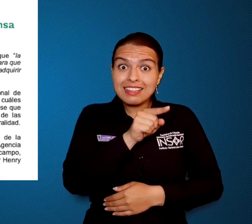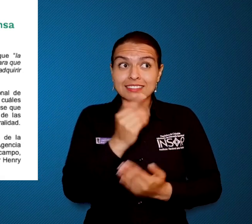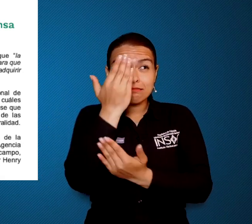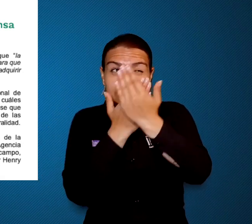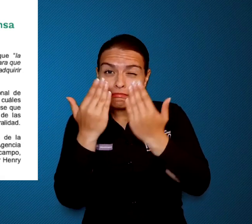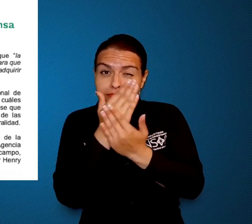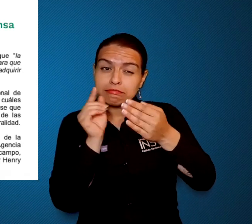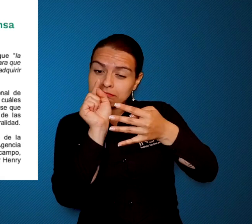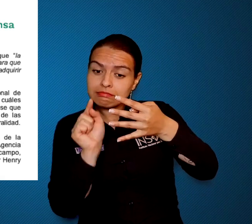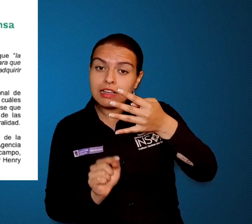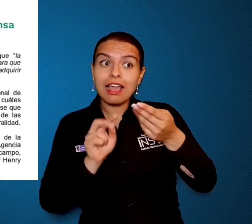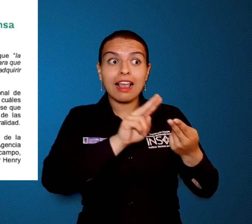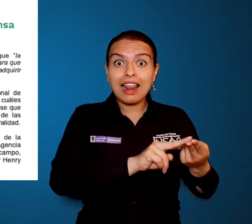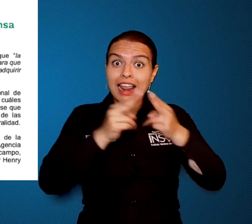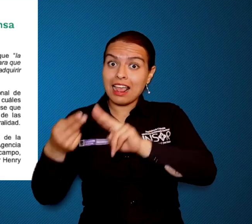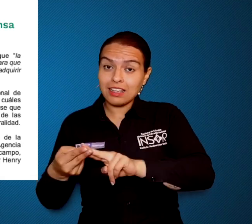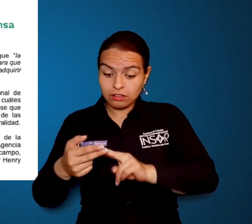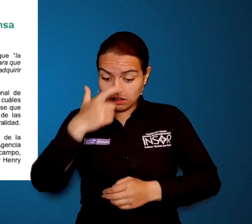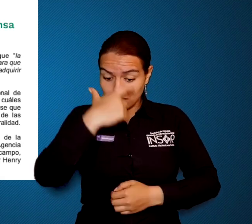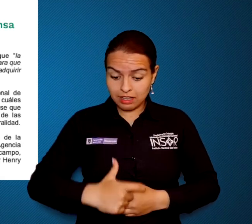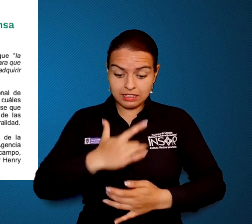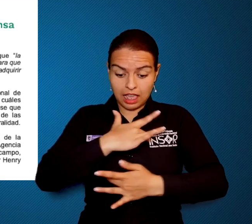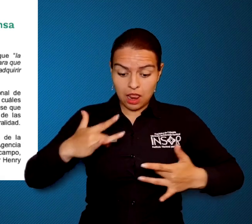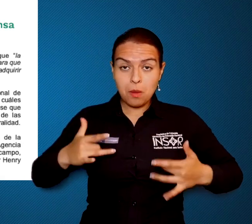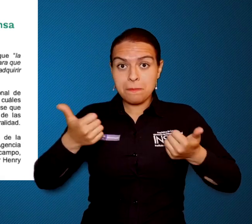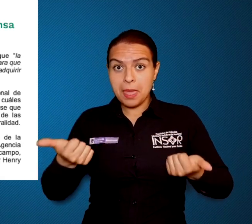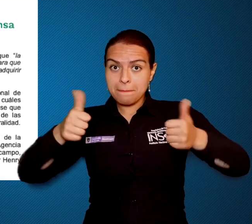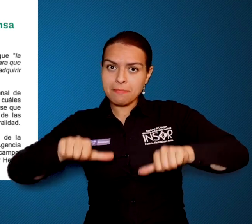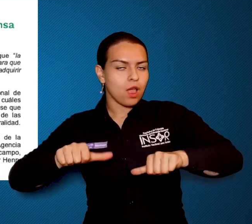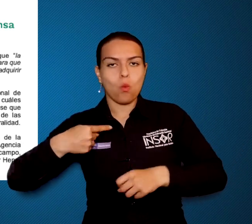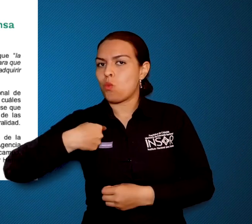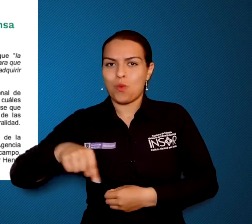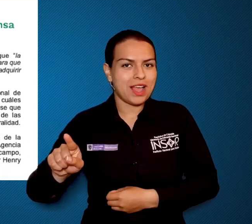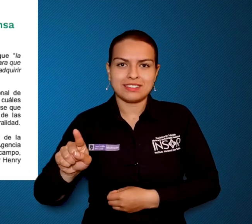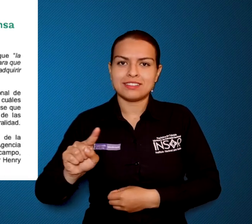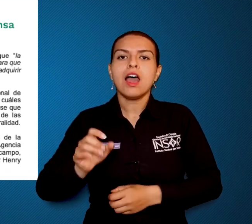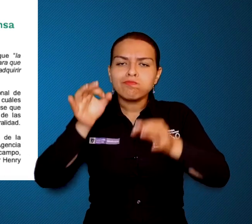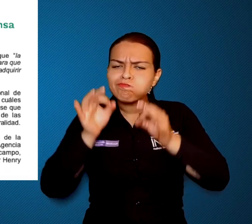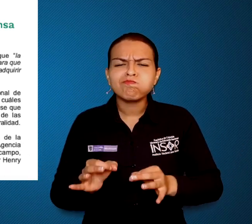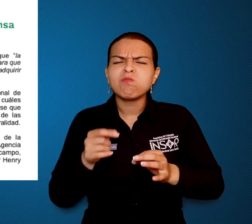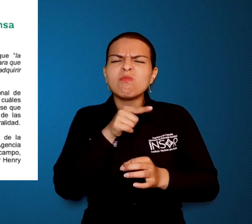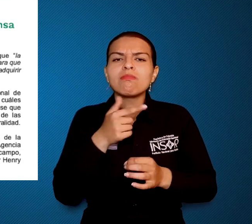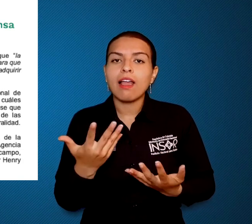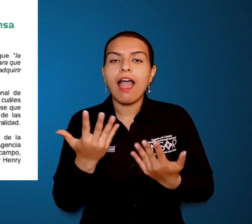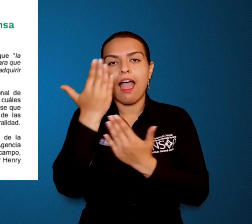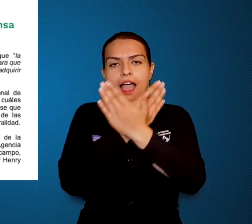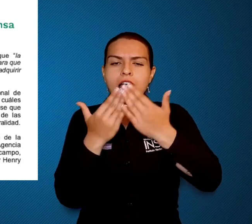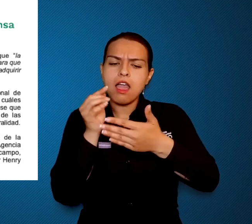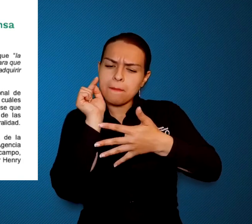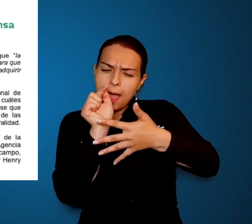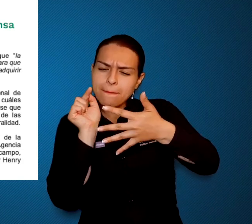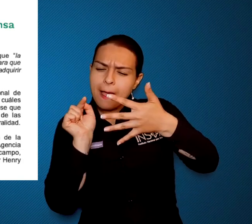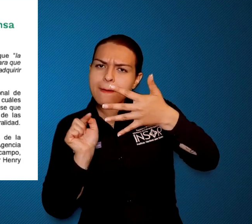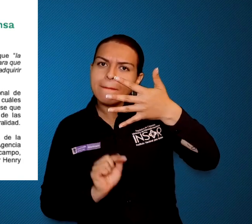entendiéndose que este análisis epidemiológico no tiene que ver con el estado de salud de las personas, sino